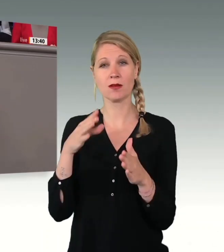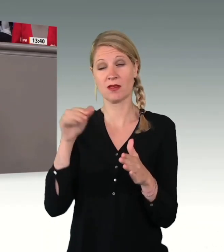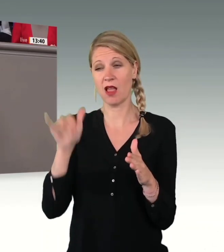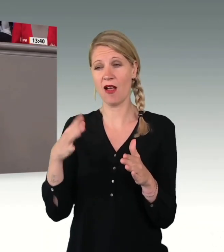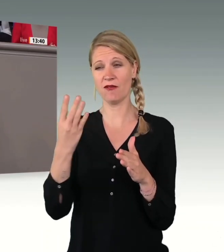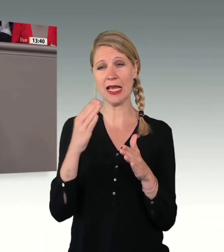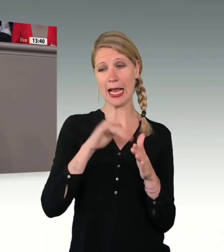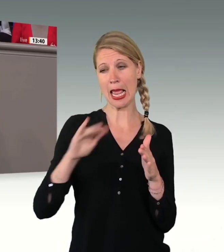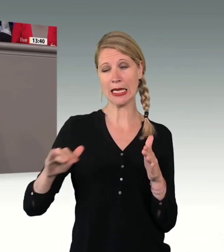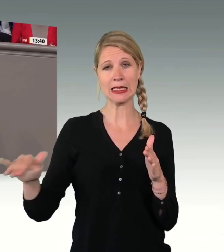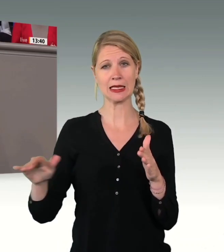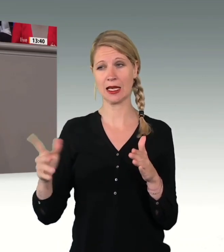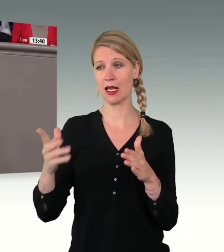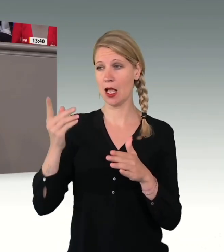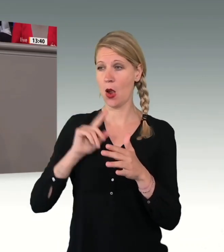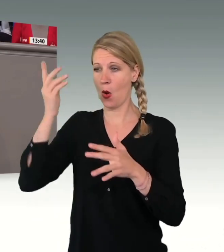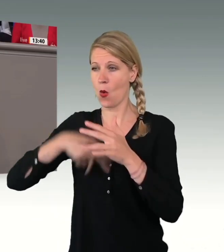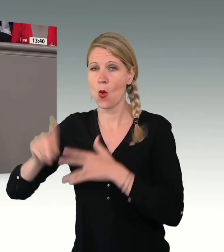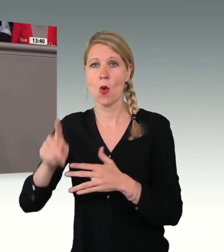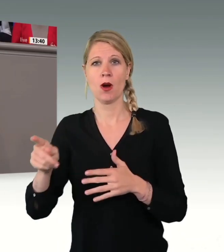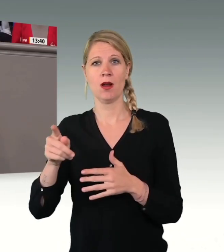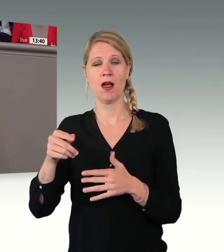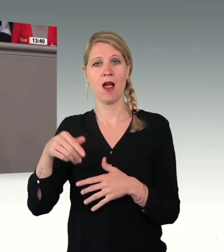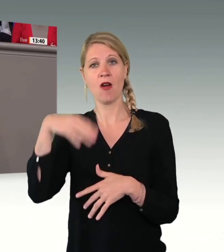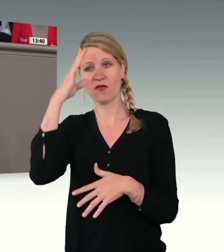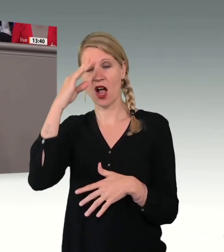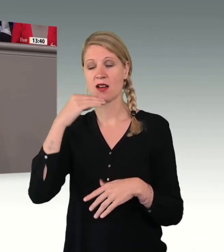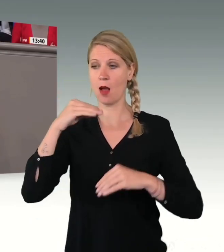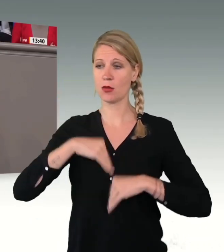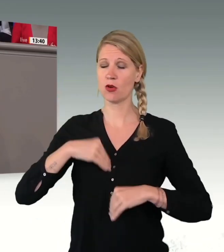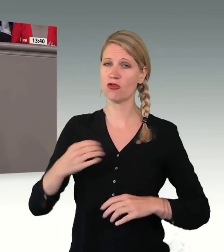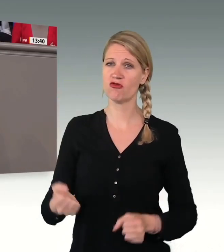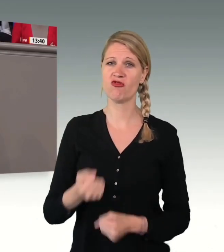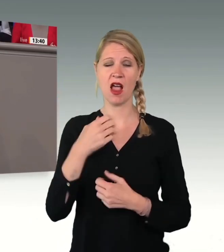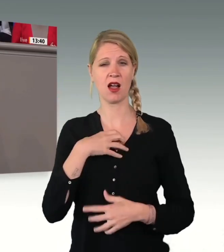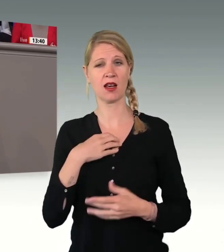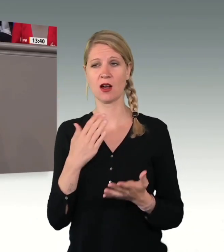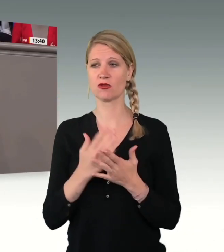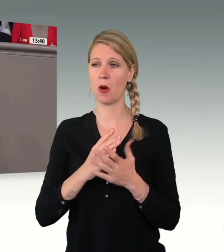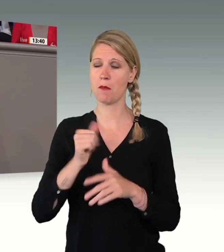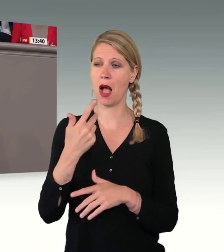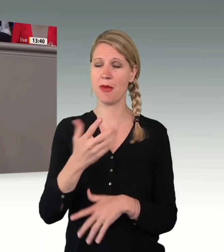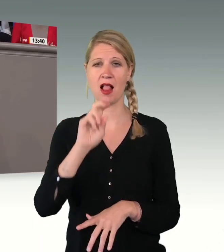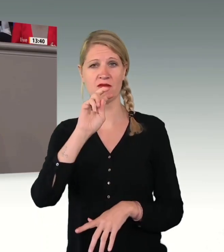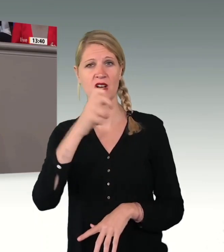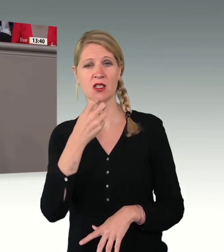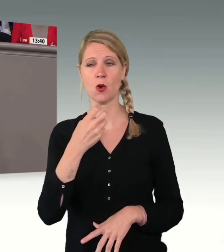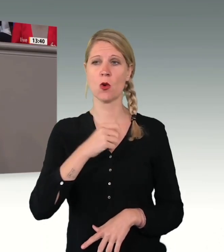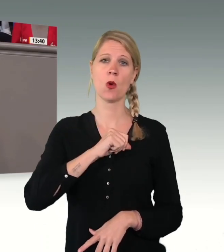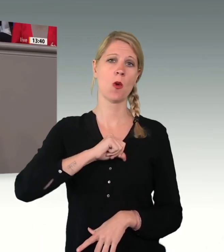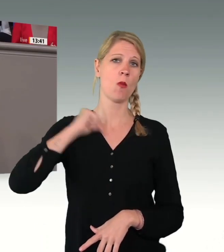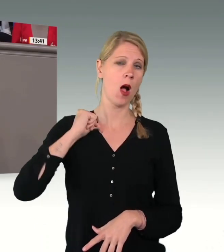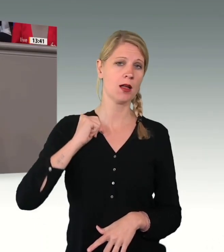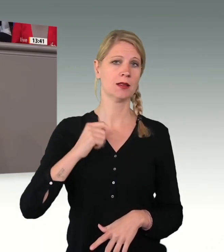Georgien abzuschieben. Der Vater ist psychisch schwer krank. Er hat mehrere Suizidversuche hinter sich. Die Mutter war zu diesem